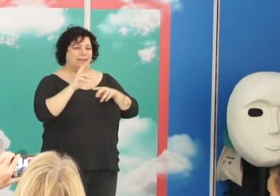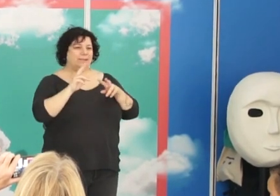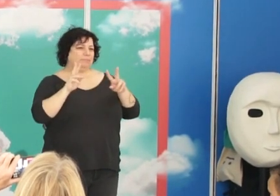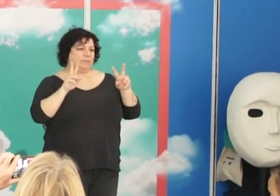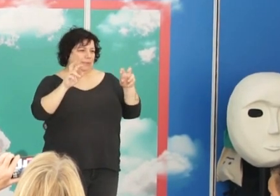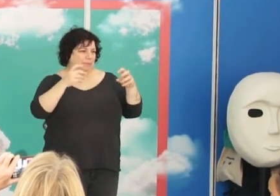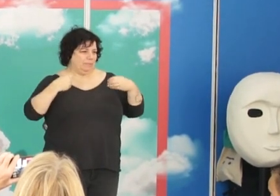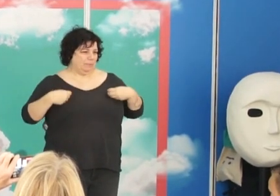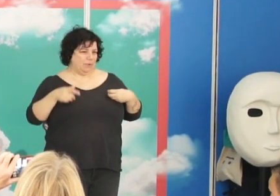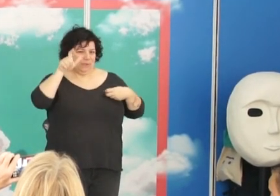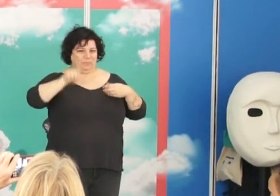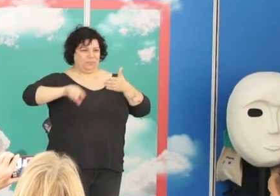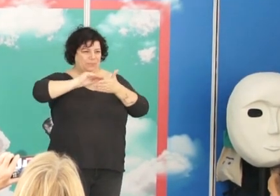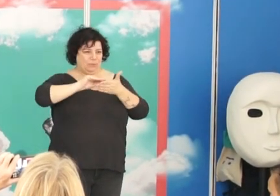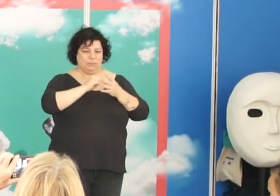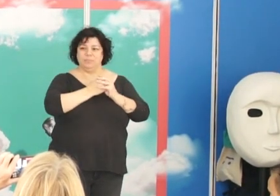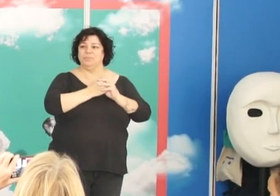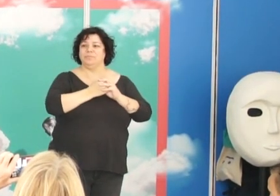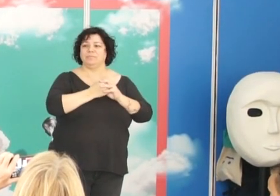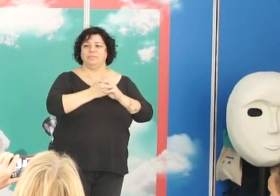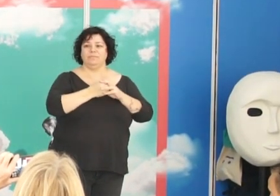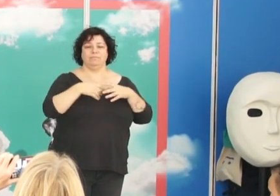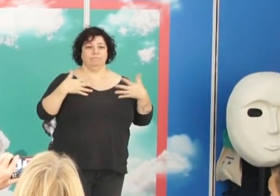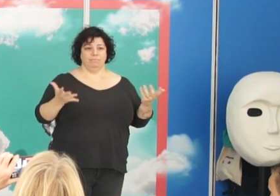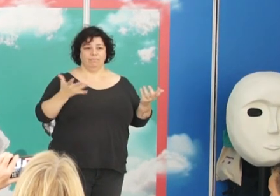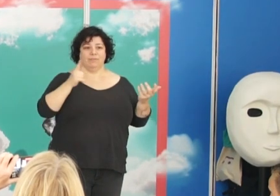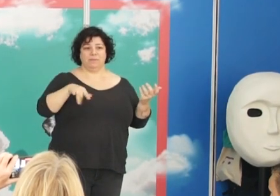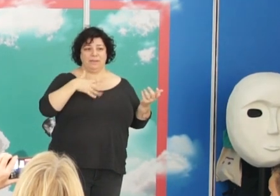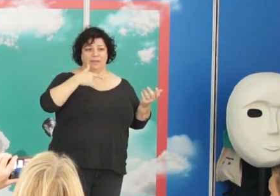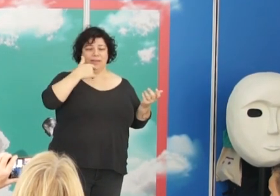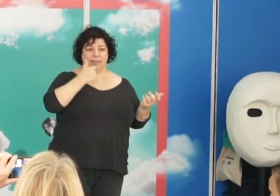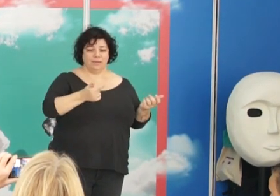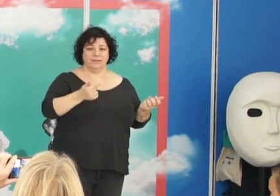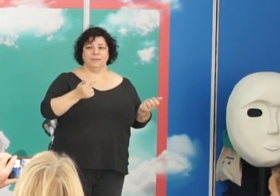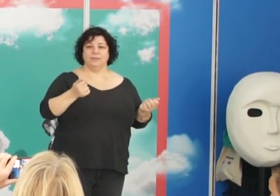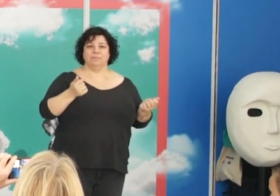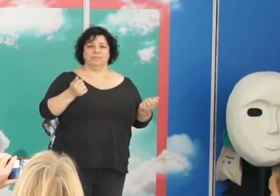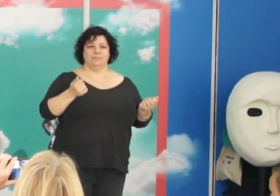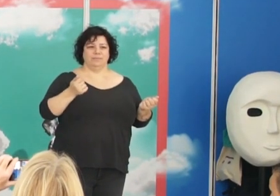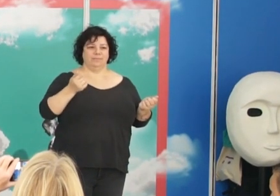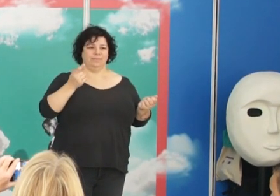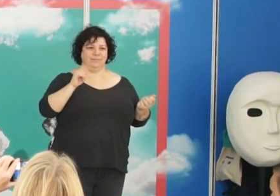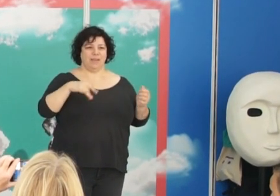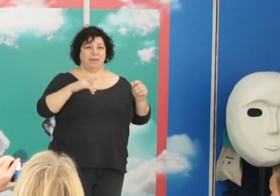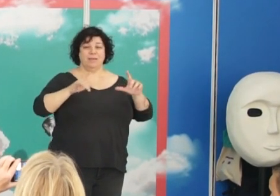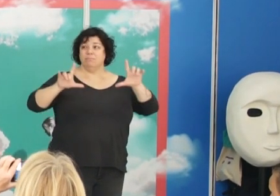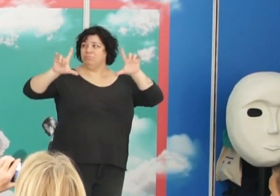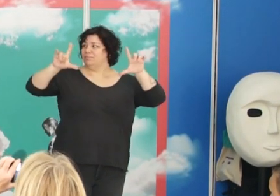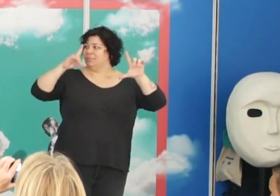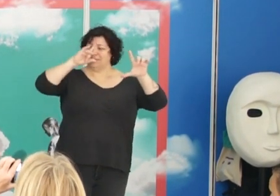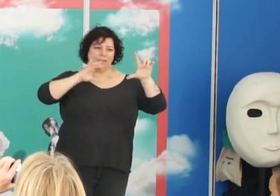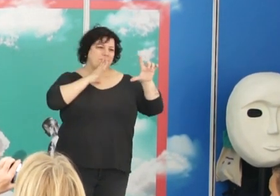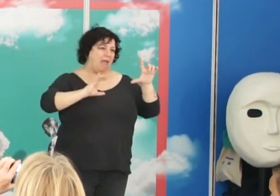esta persona. Tengo que decir también que es maravilloso el cartel de este año.